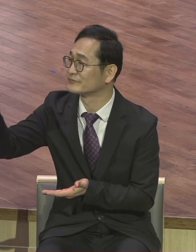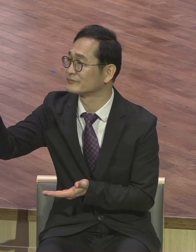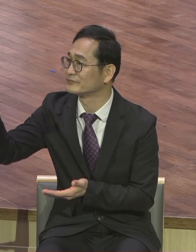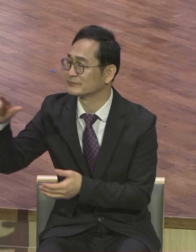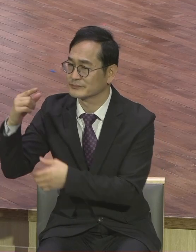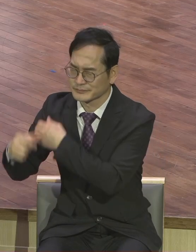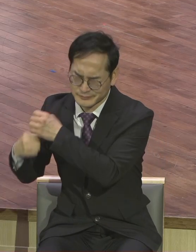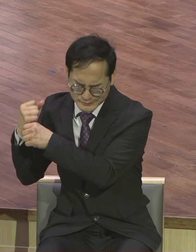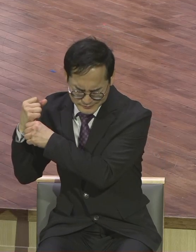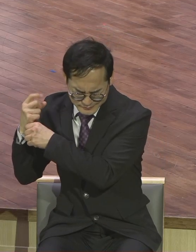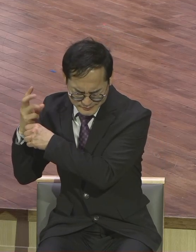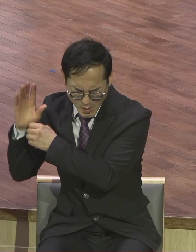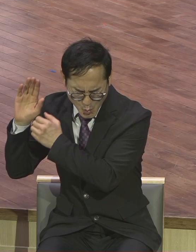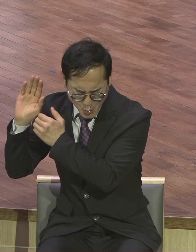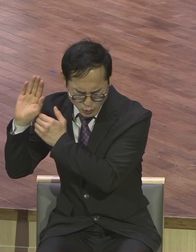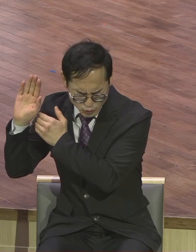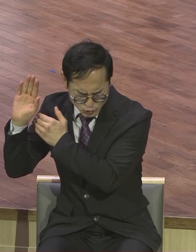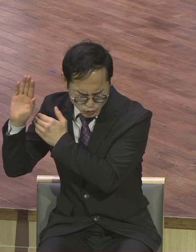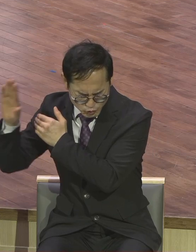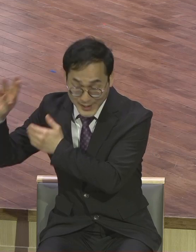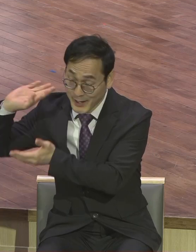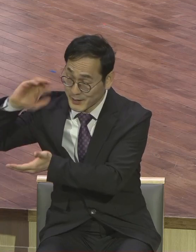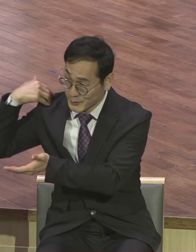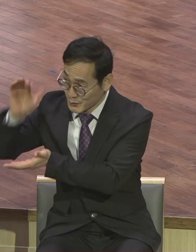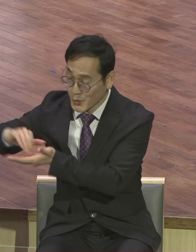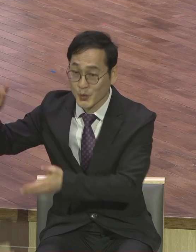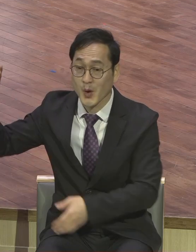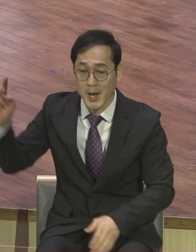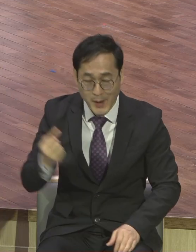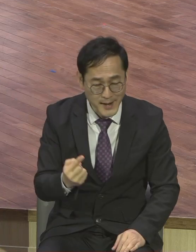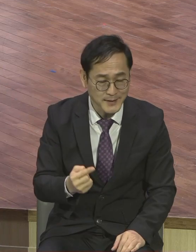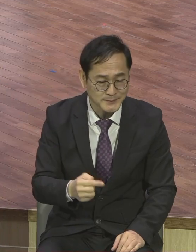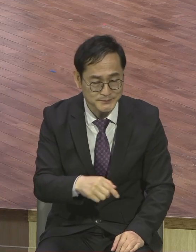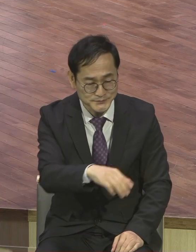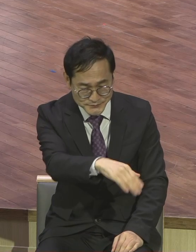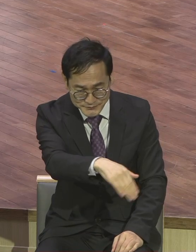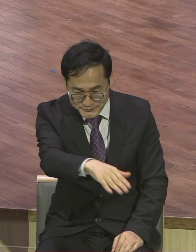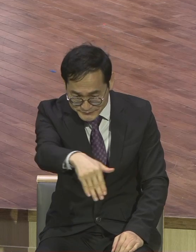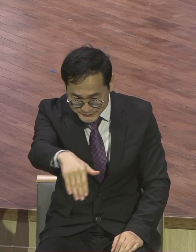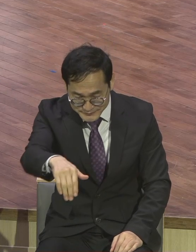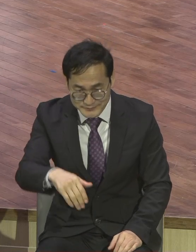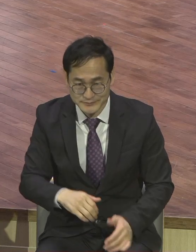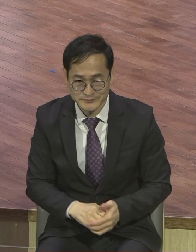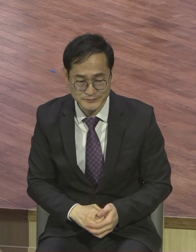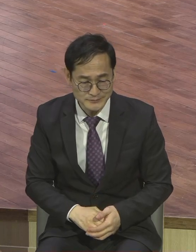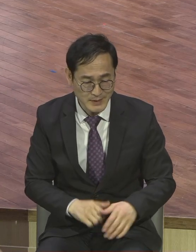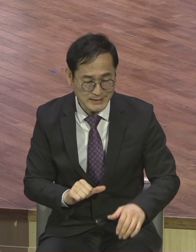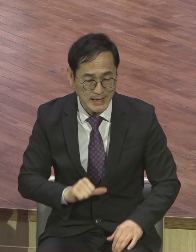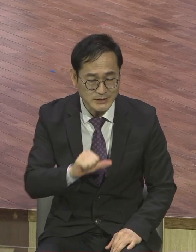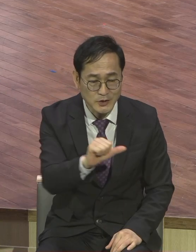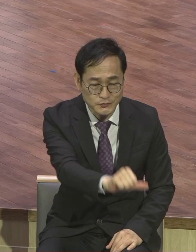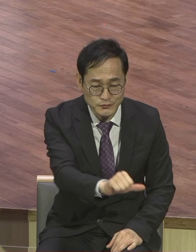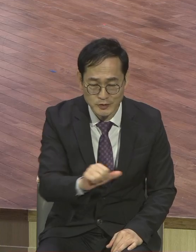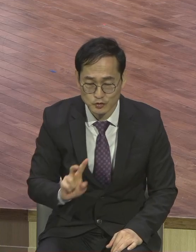다시 주인이 돌아와서 결산을 합니다. 다수 달란트 두 달란트 받은 자들은